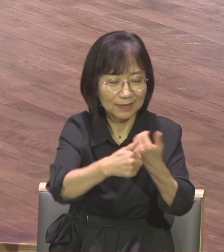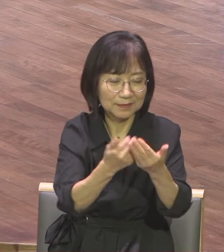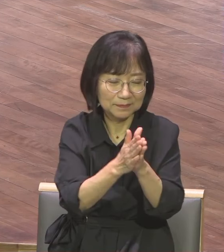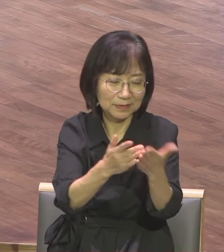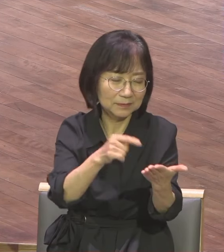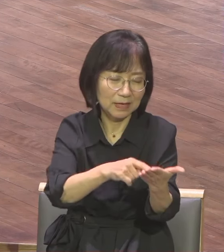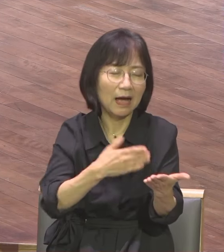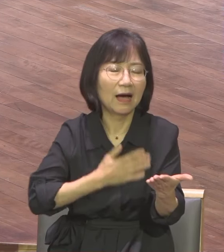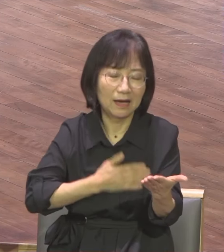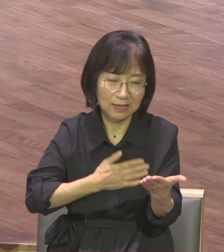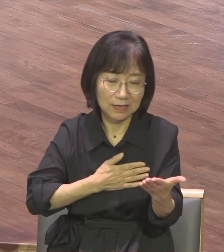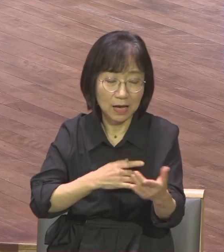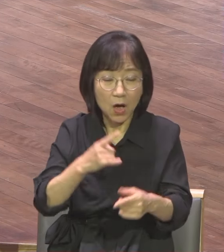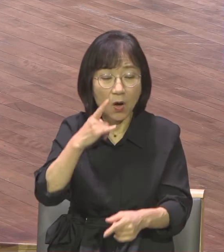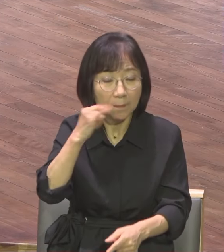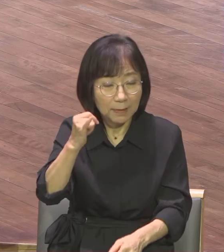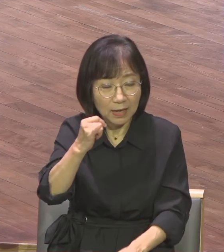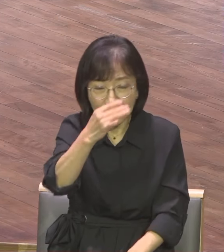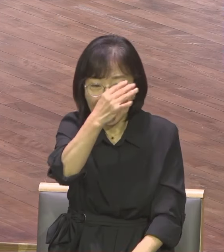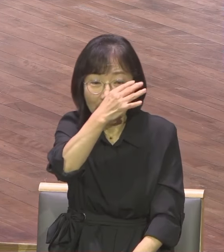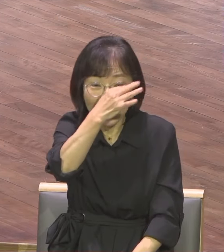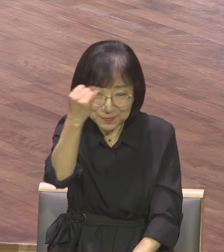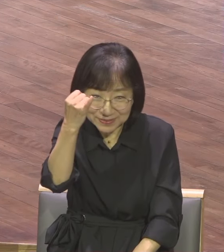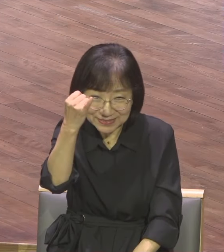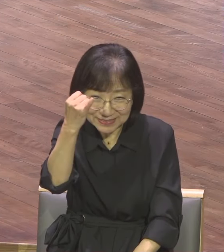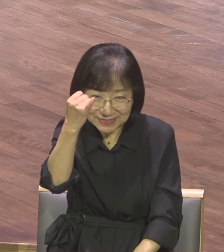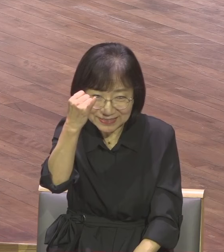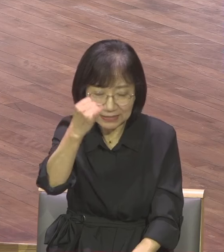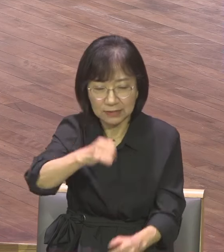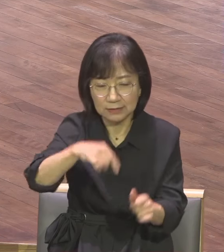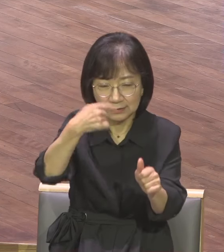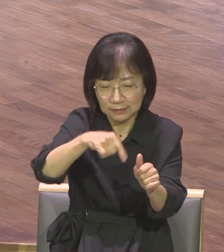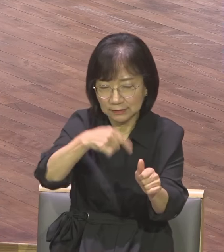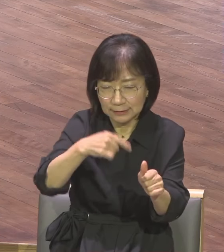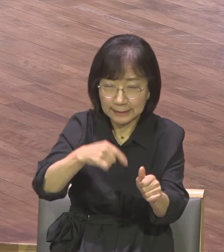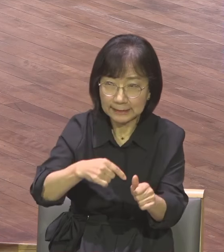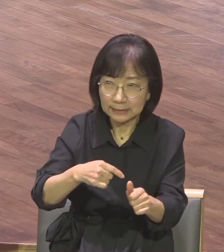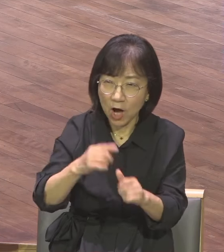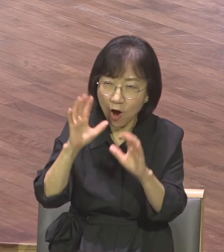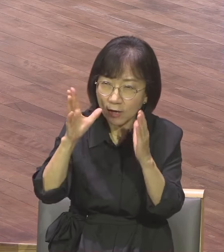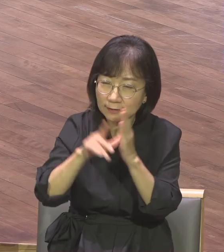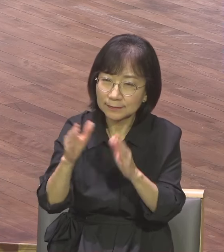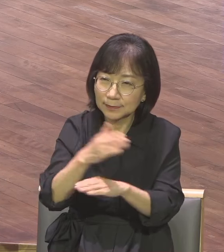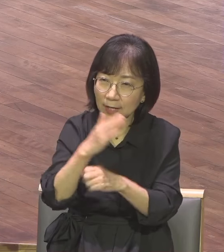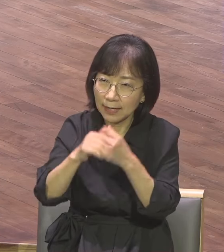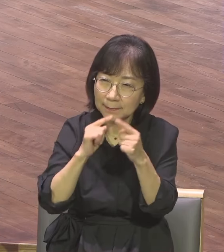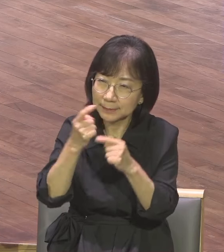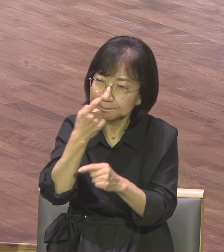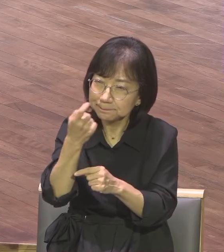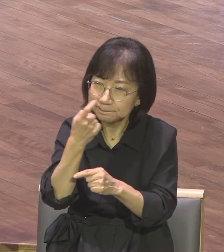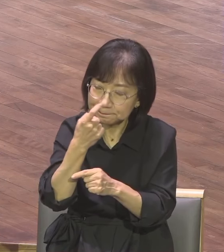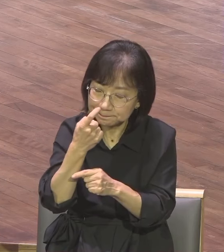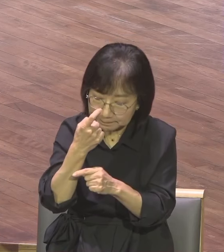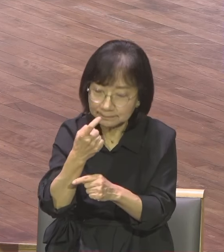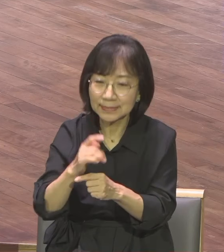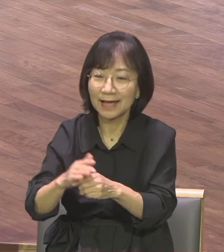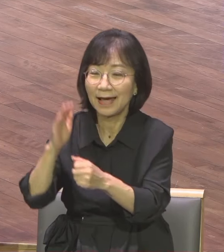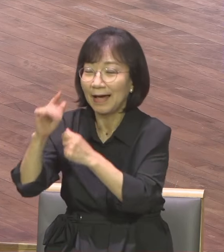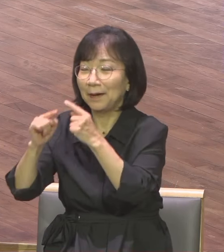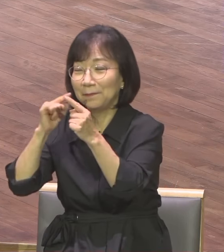할머니의 영향을 받아서 내가 어릴 때부터 성경을 알았다 이 성경은 하나님의 감동으로 된 것이다 이